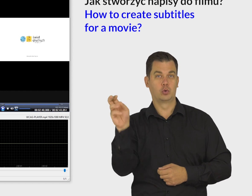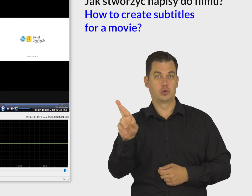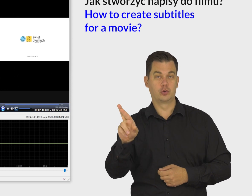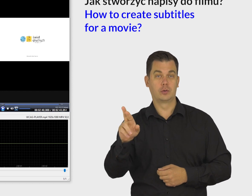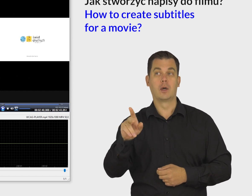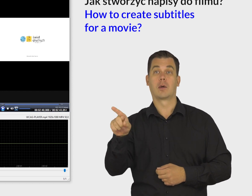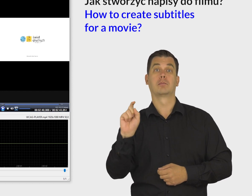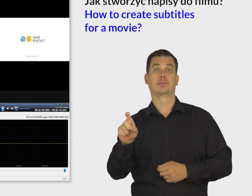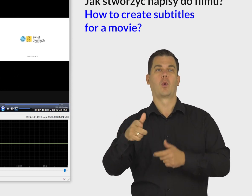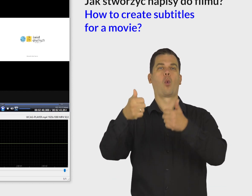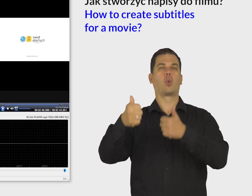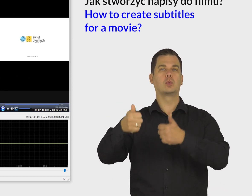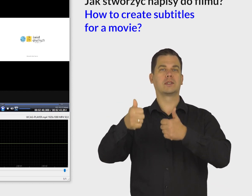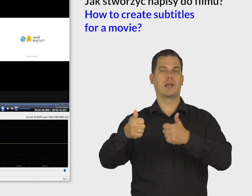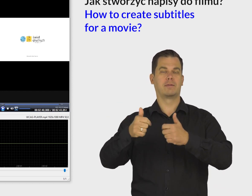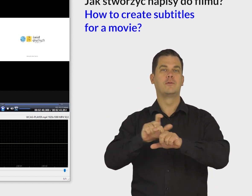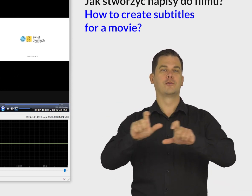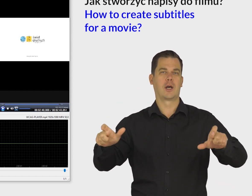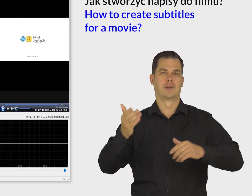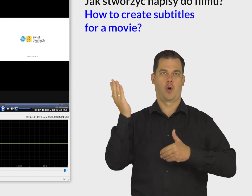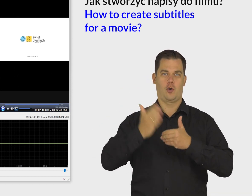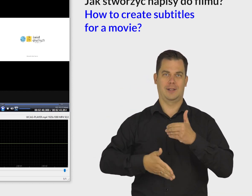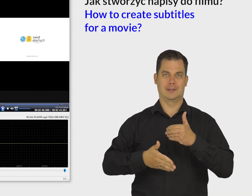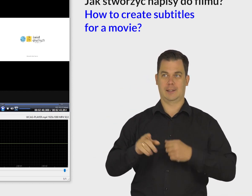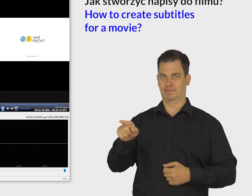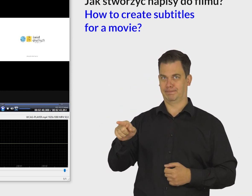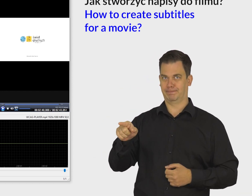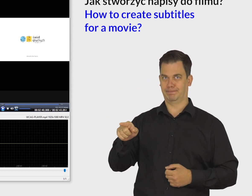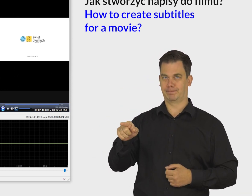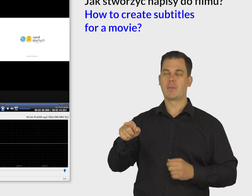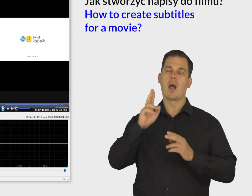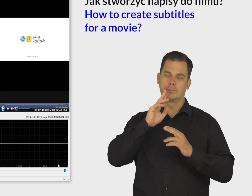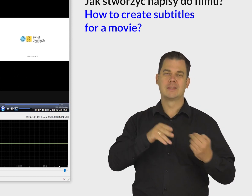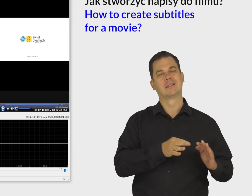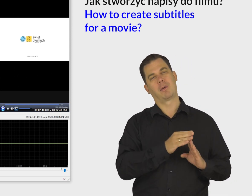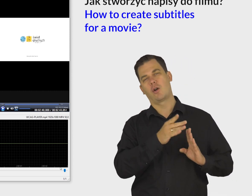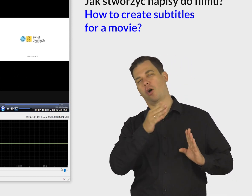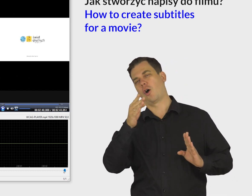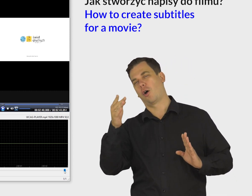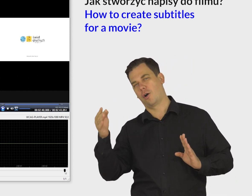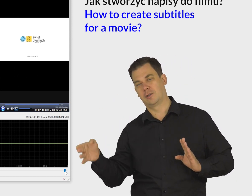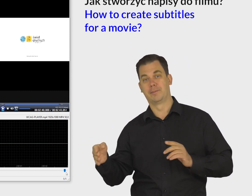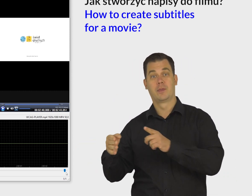zakładce Utwórz kliknij Ustaw czas końca. Wróć na początek filmu.